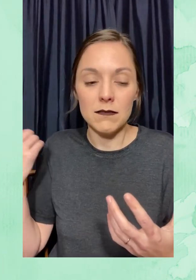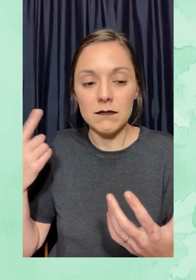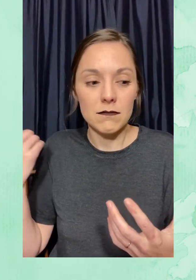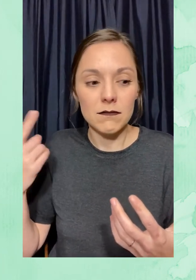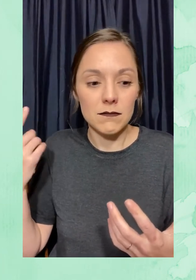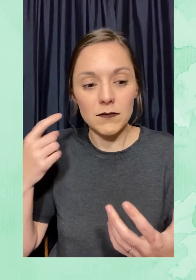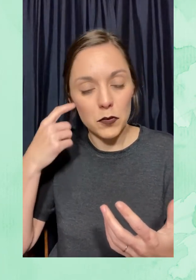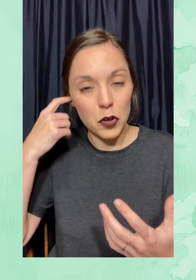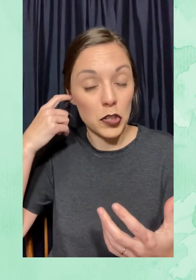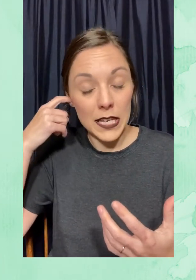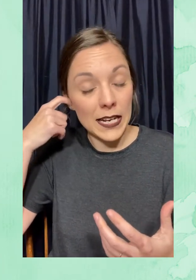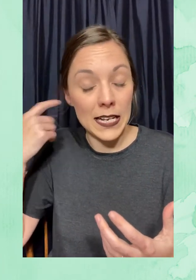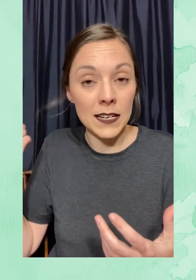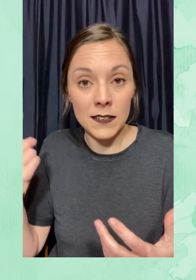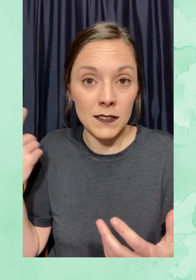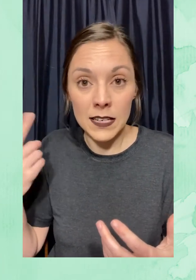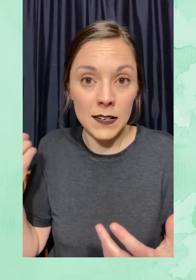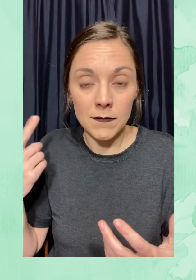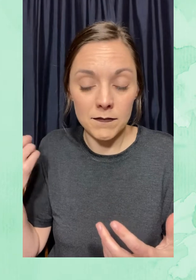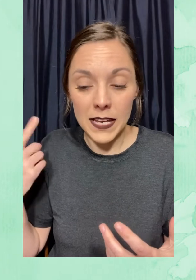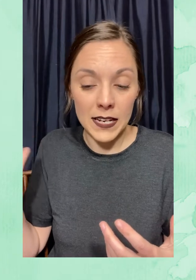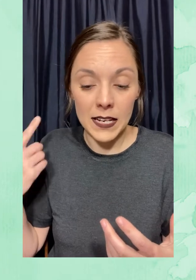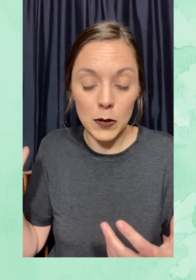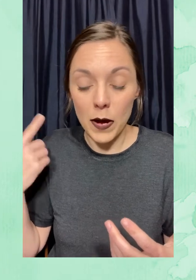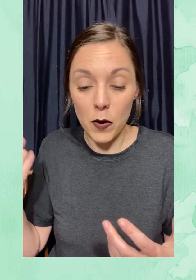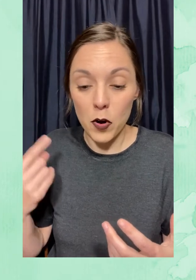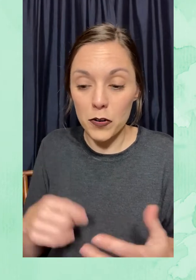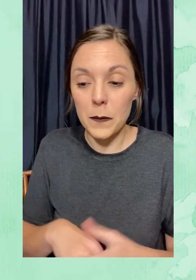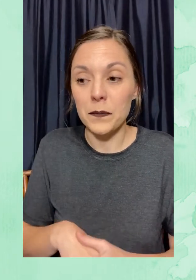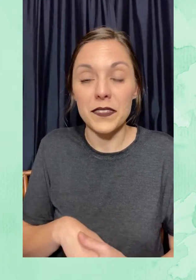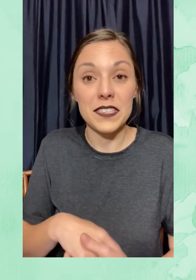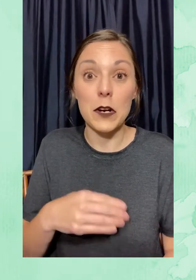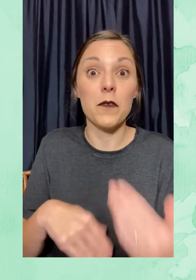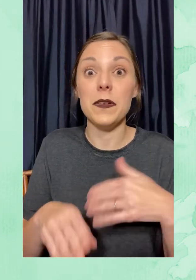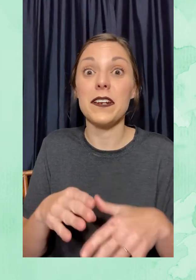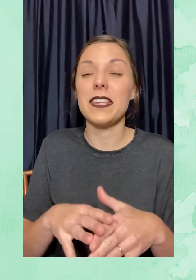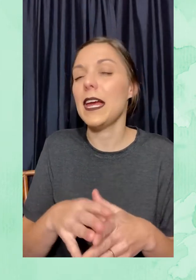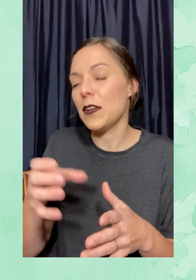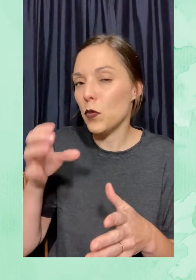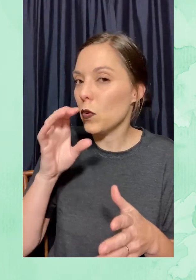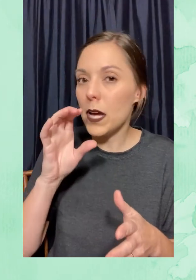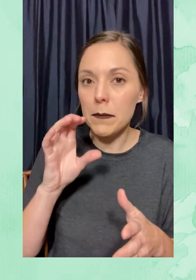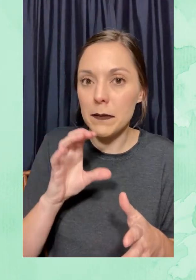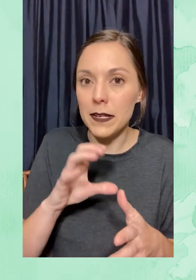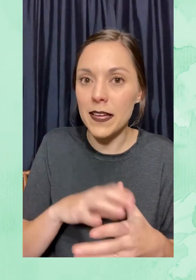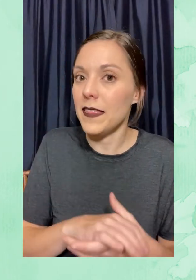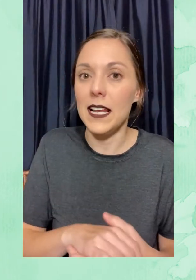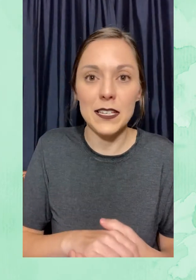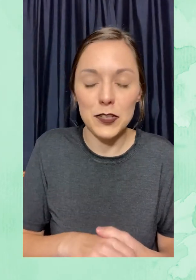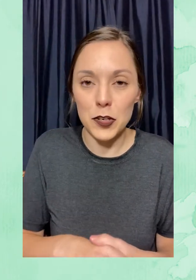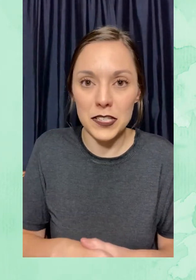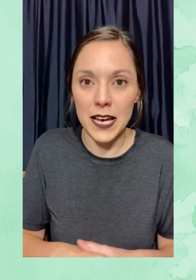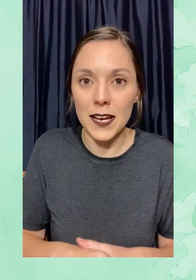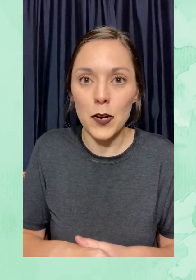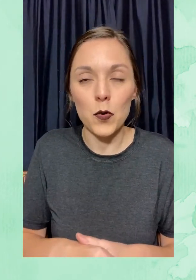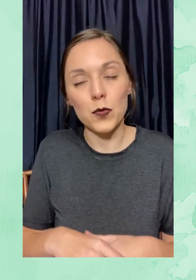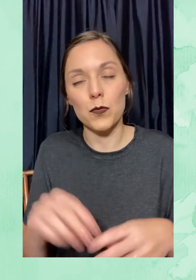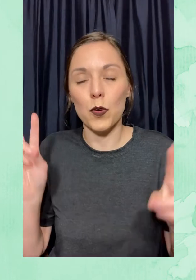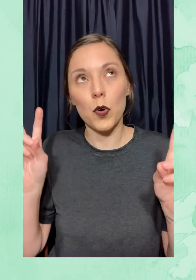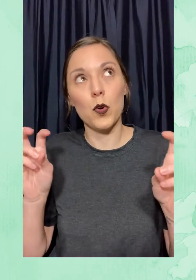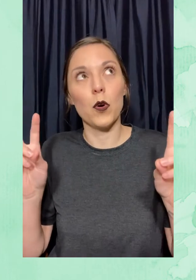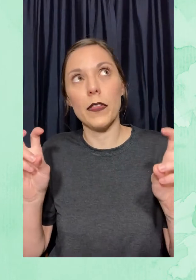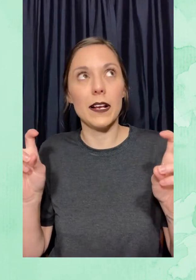ronda en el licuador. Se convierte en una bebida deliciosa,